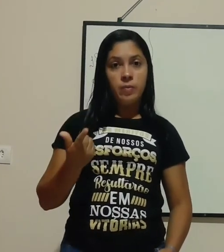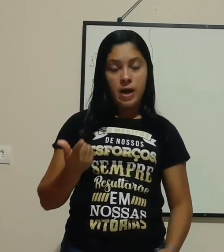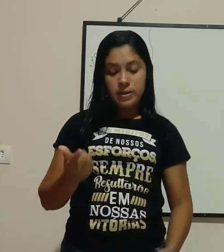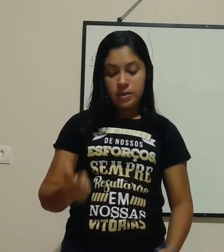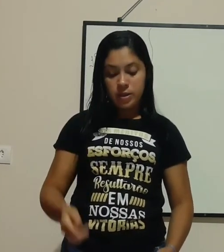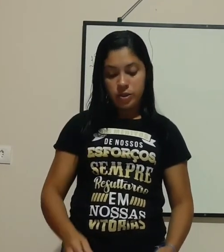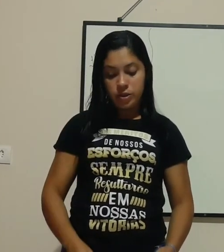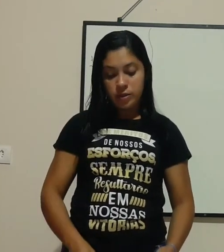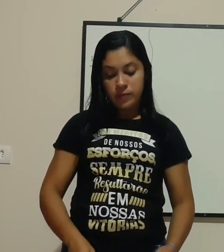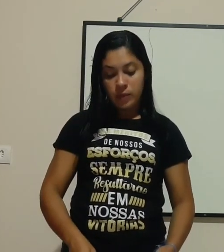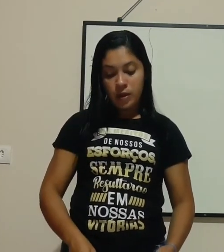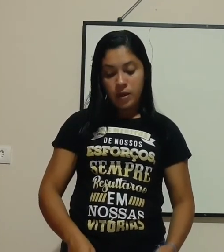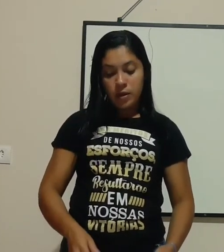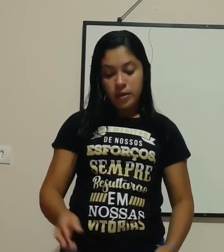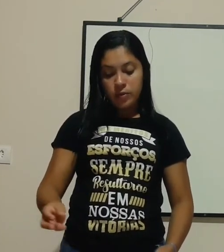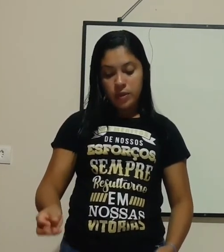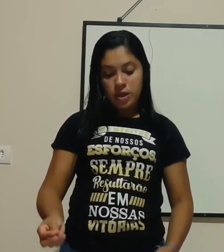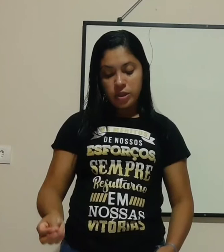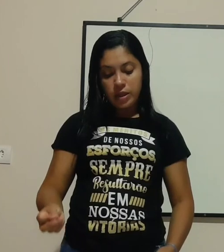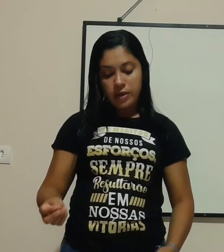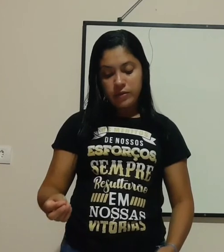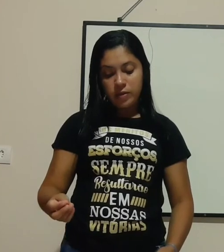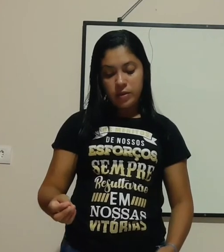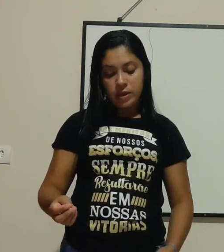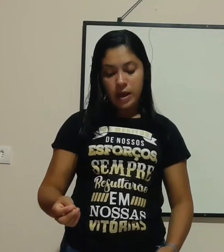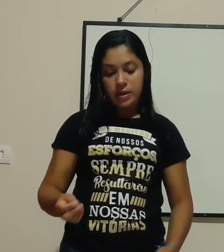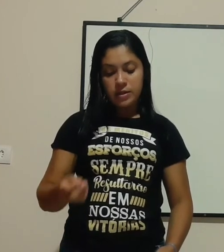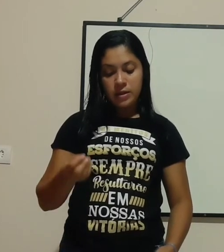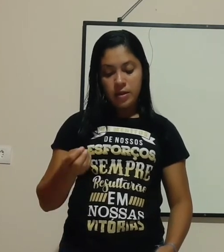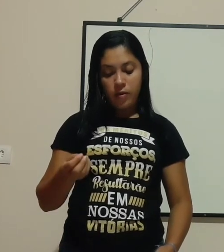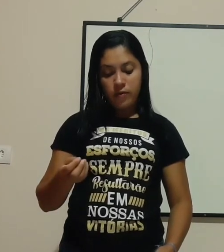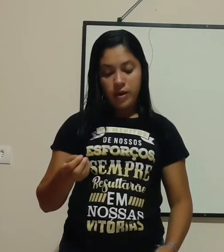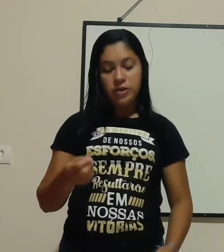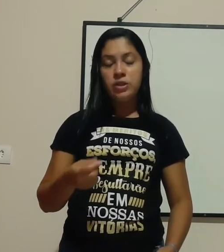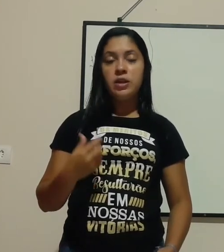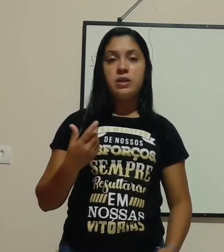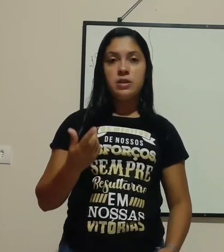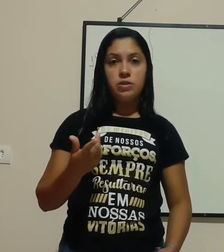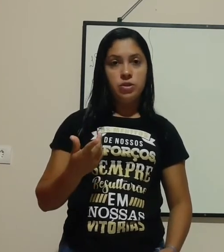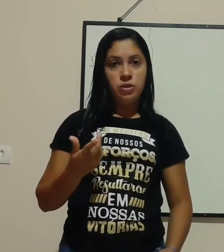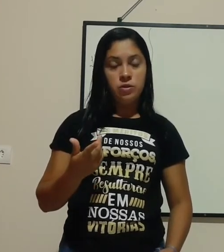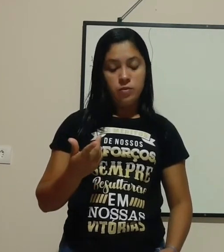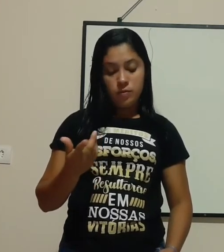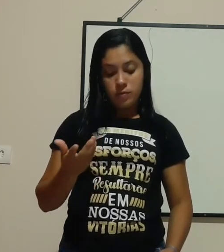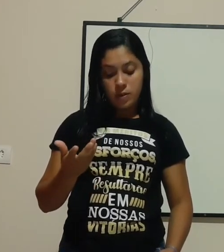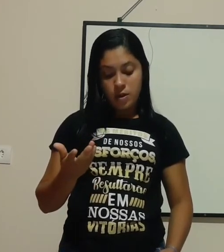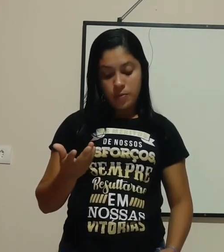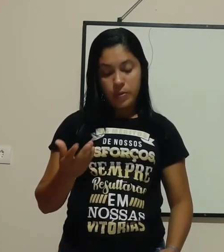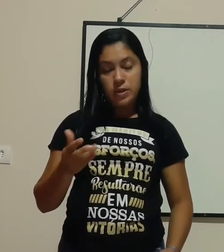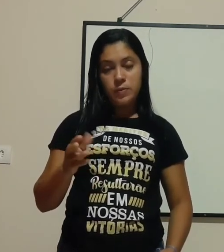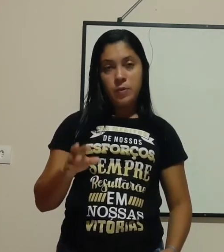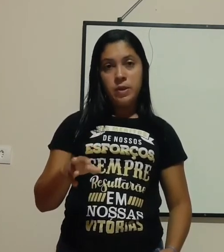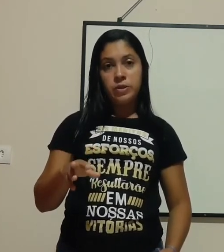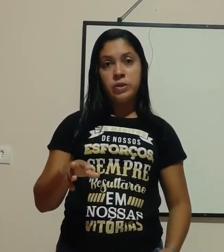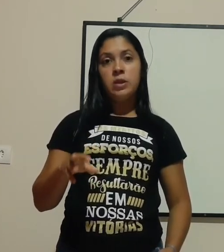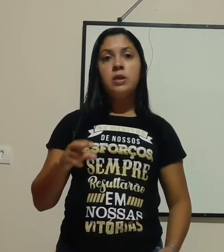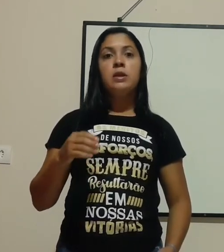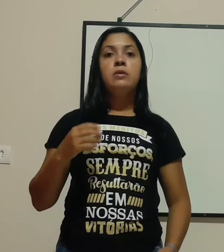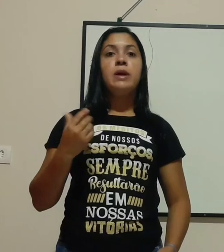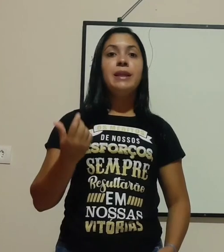mais energia. Não deixe a televisão ligada se não houver ninguém assistindo, né, principalmente não é